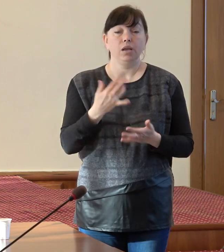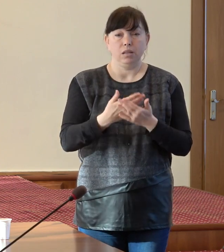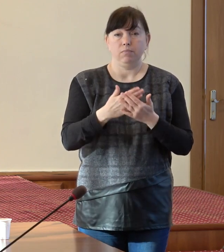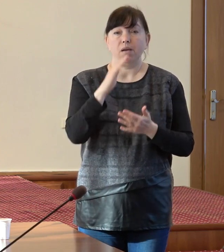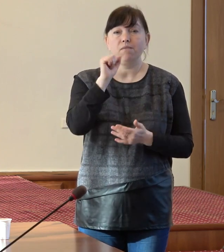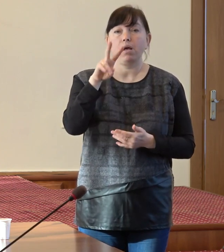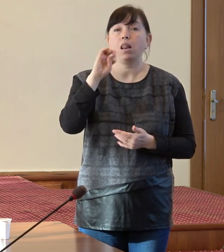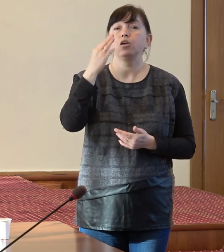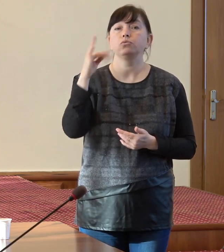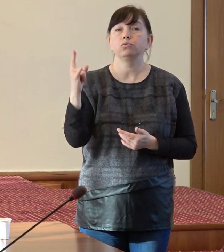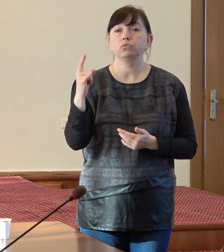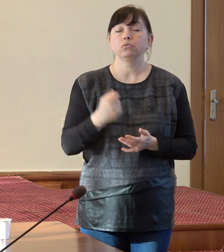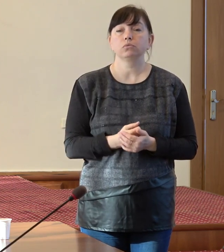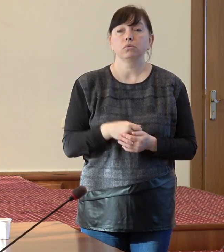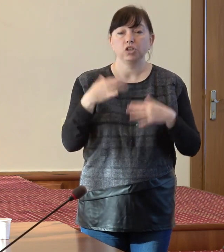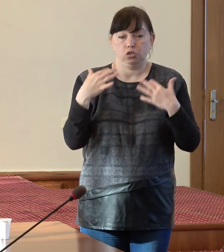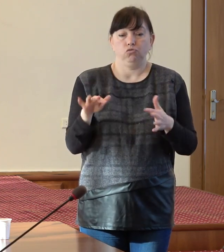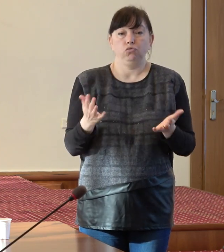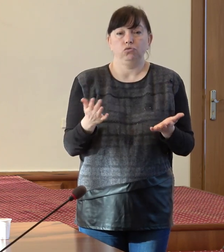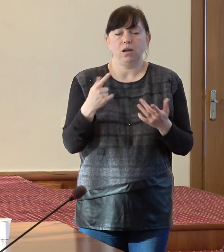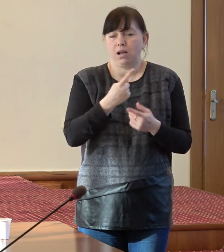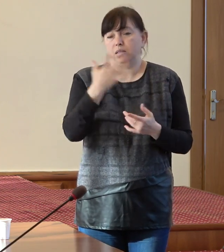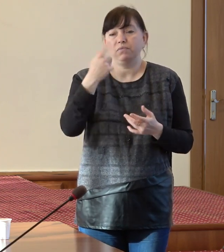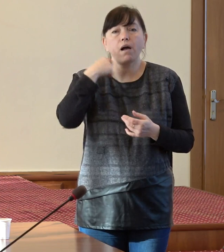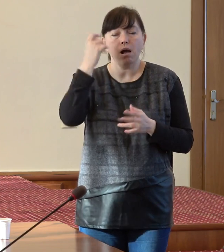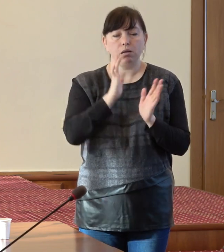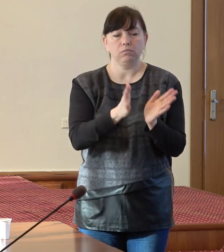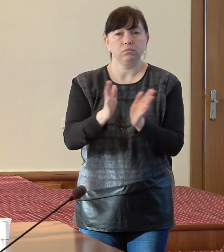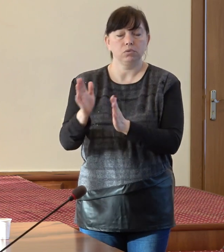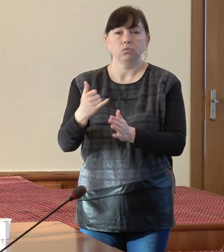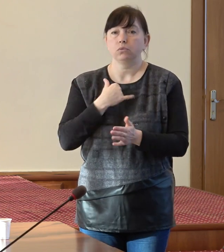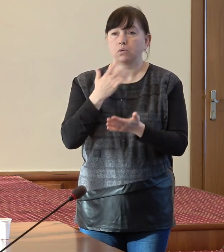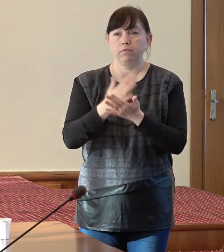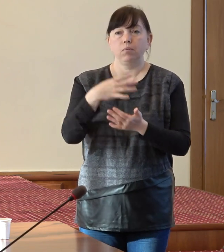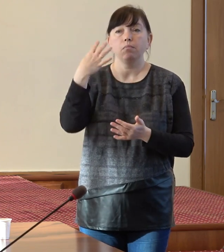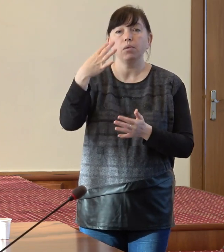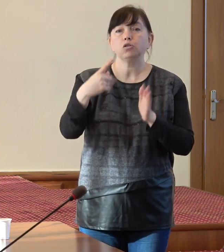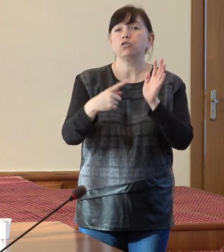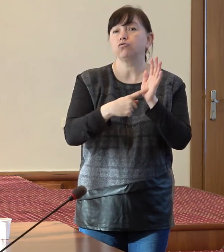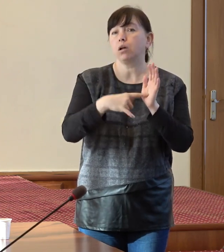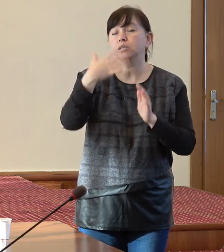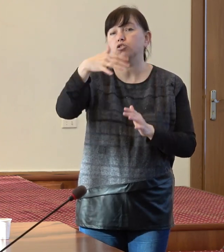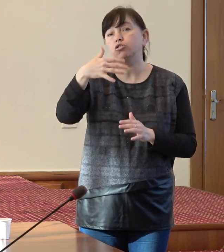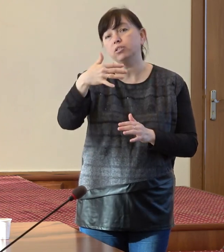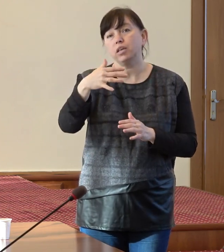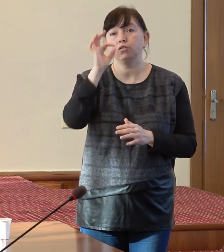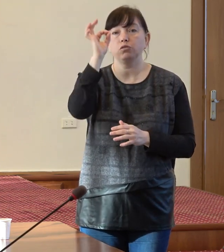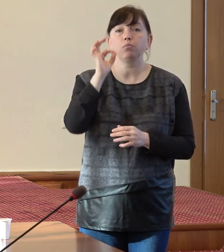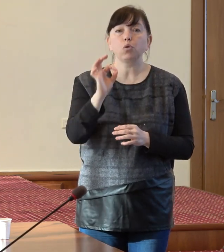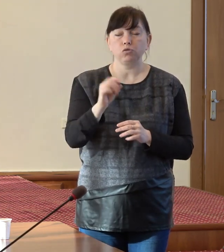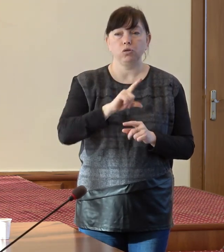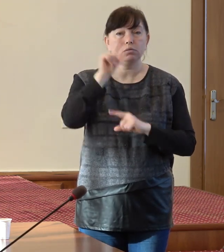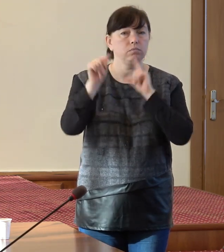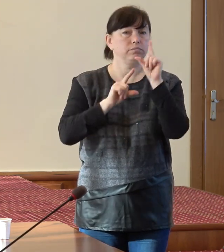Fălești, deja câțiva ani consecutivi, avem undeva 46-50% de